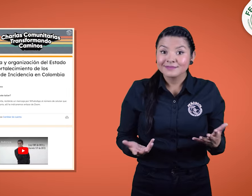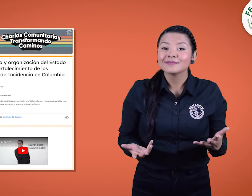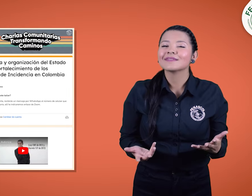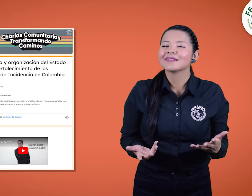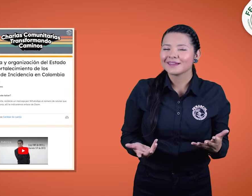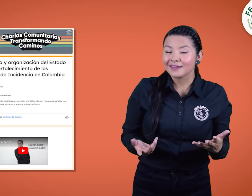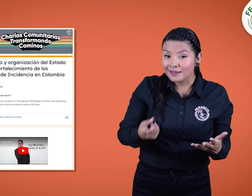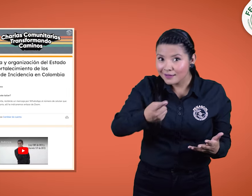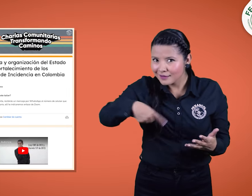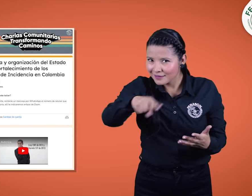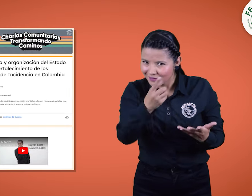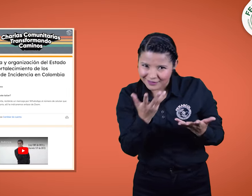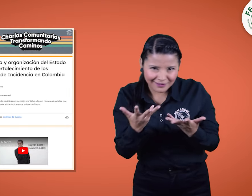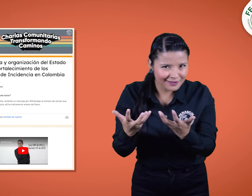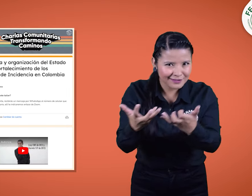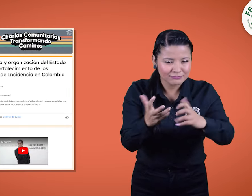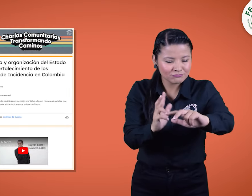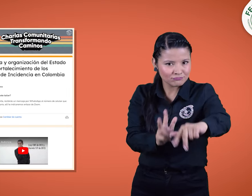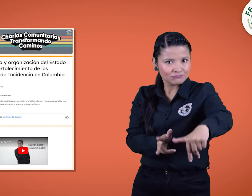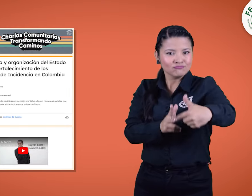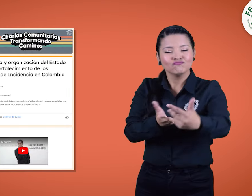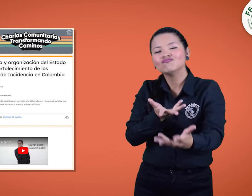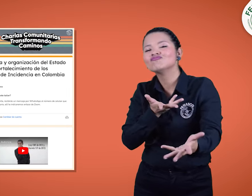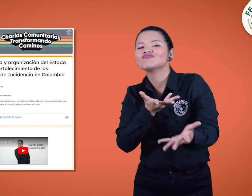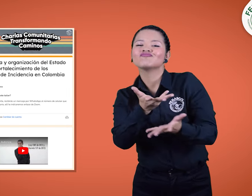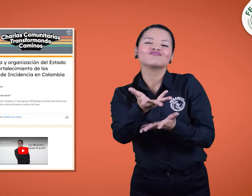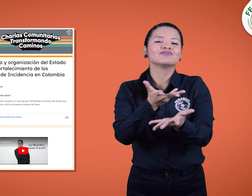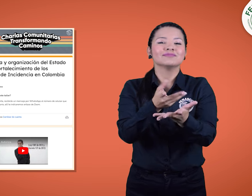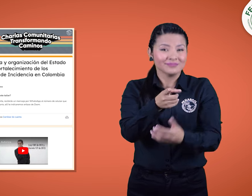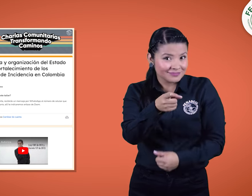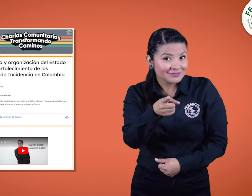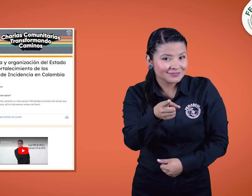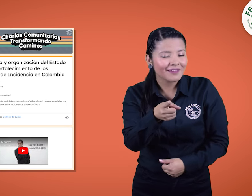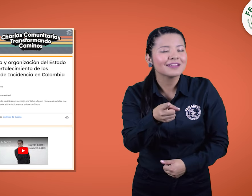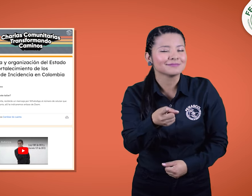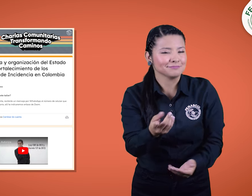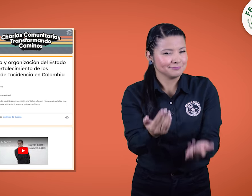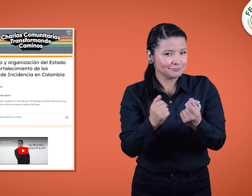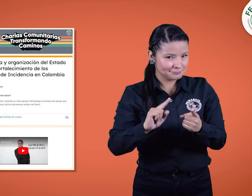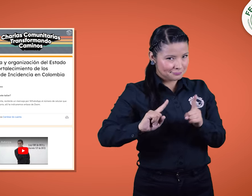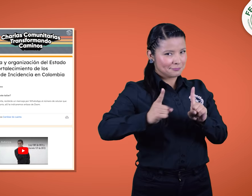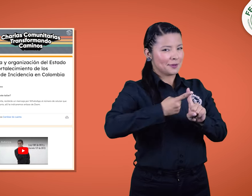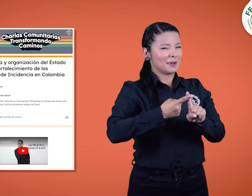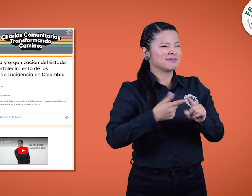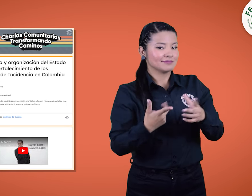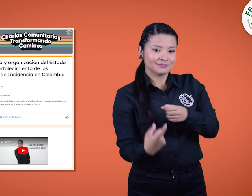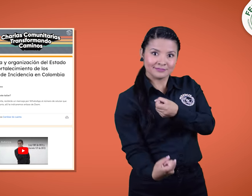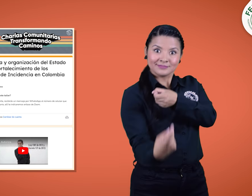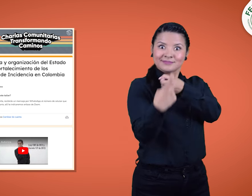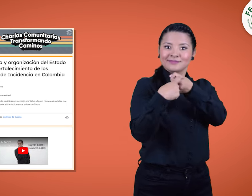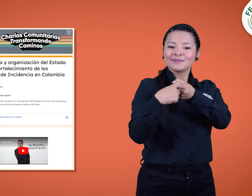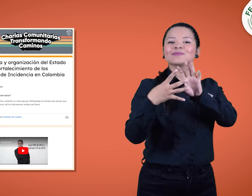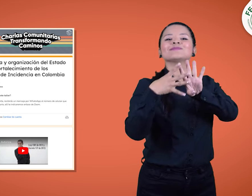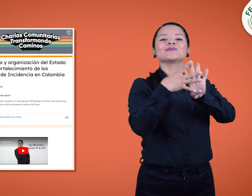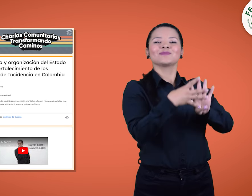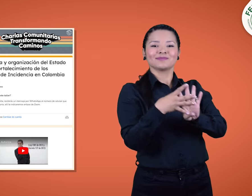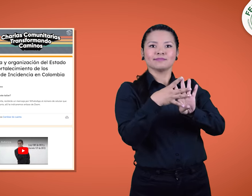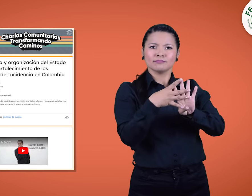Si quieren participar de los encuentros virtuales den clic en el link que los lleva al